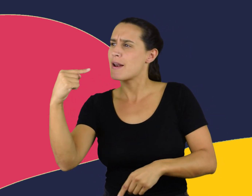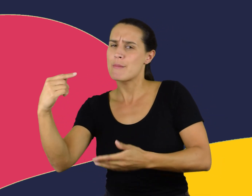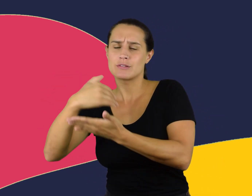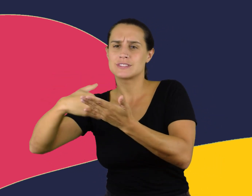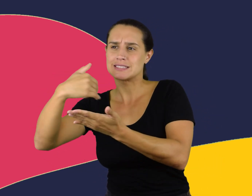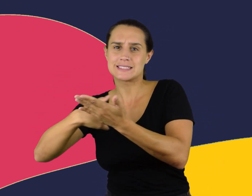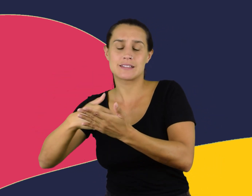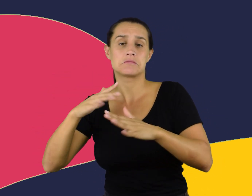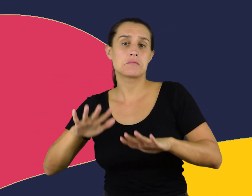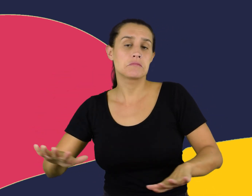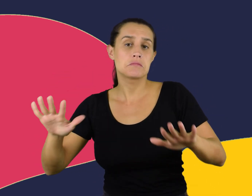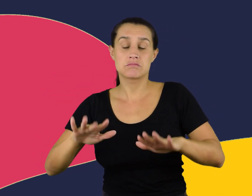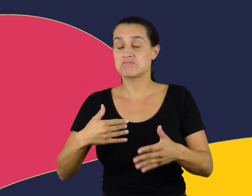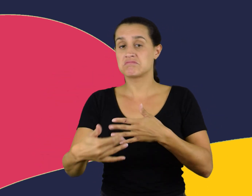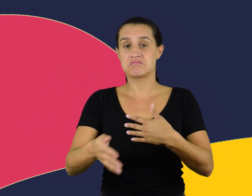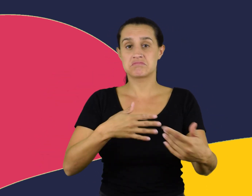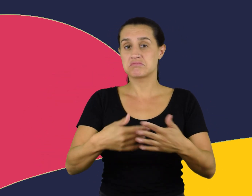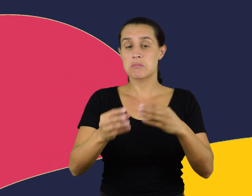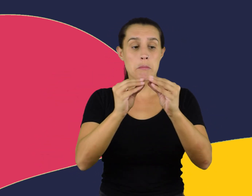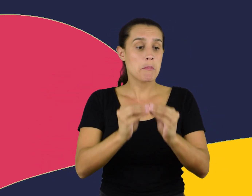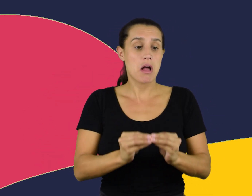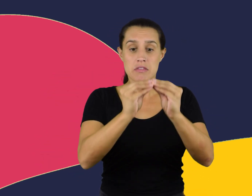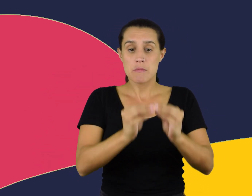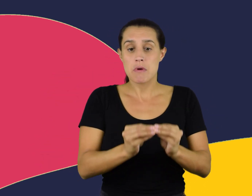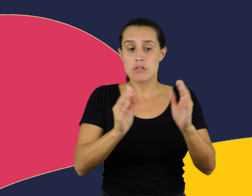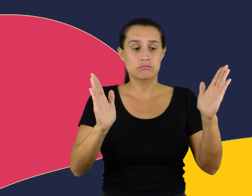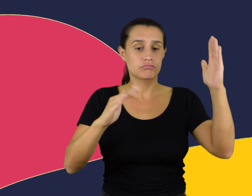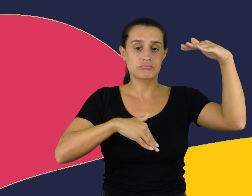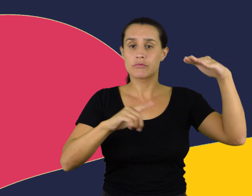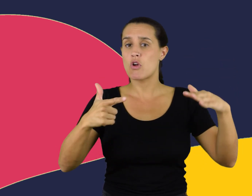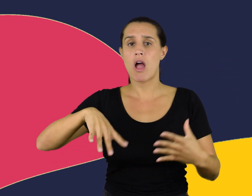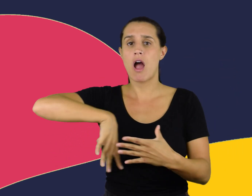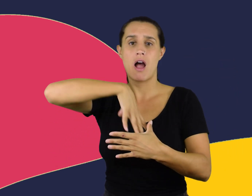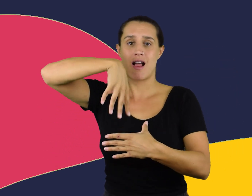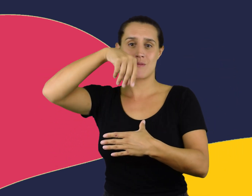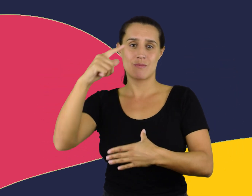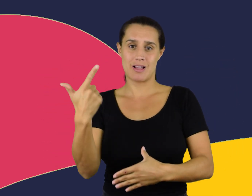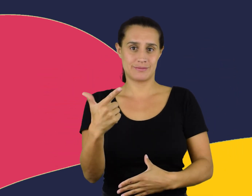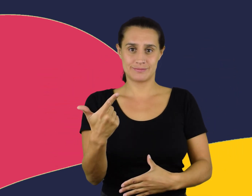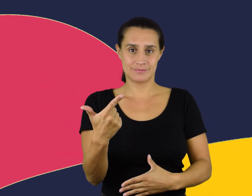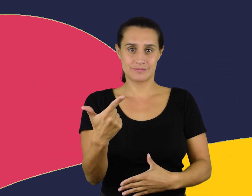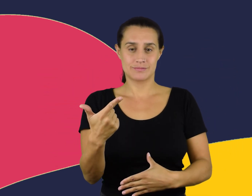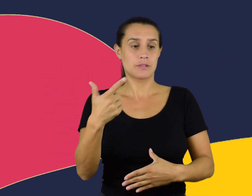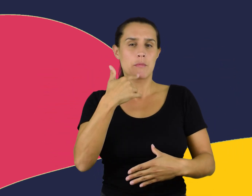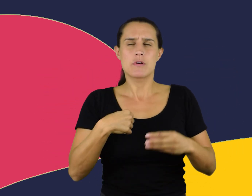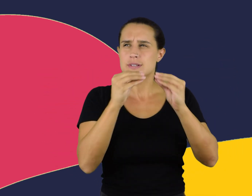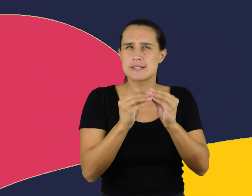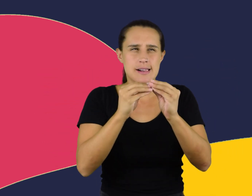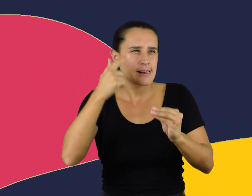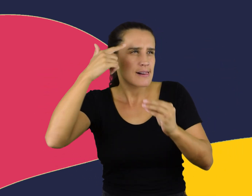no tienen alma. Aunque calculemos todo y le pongamos nombre propio, nuestro espíritu no